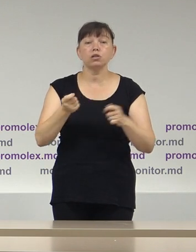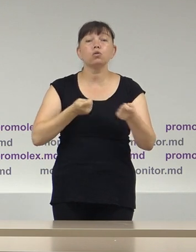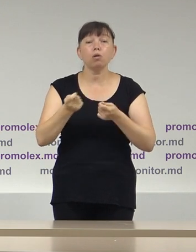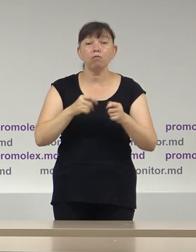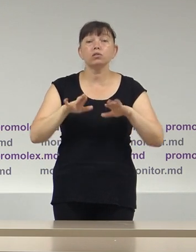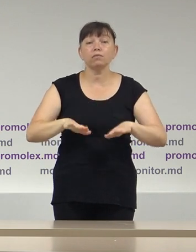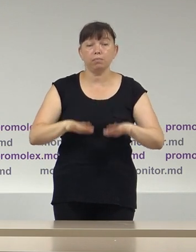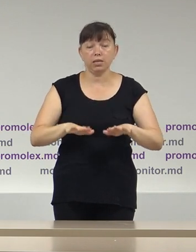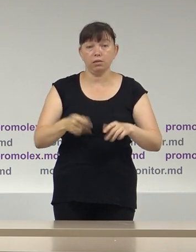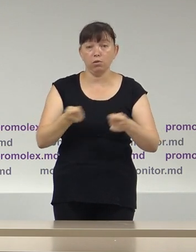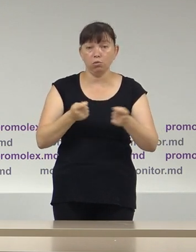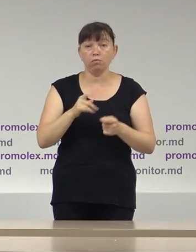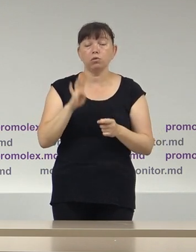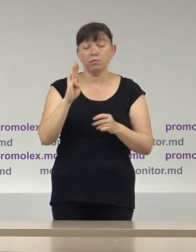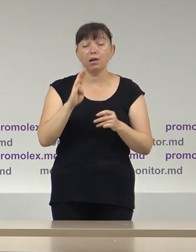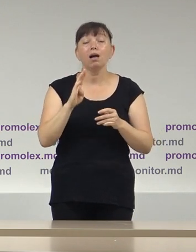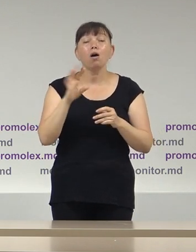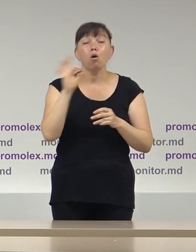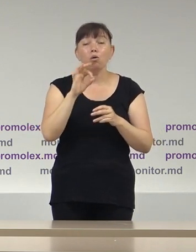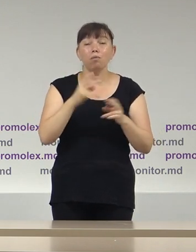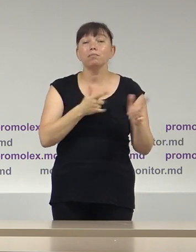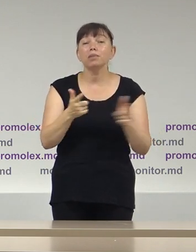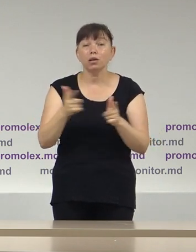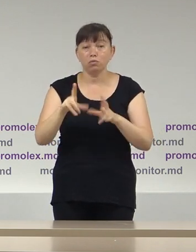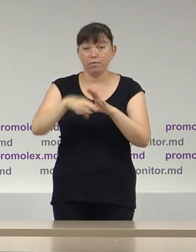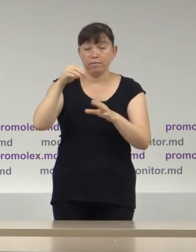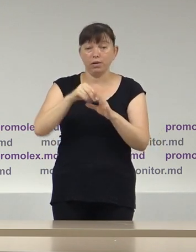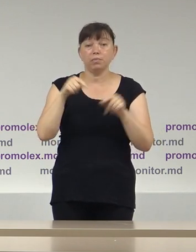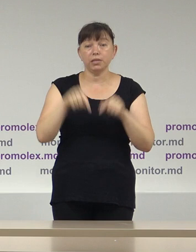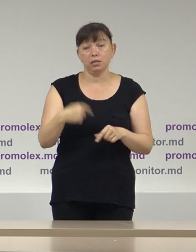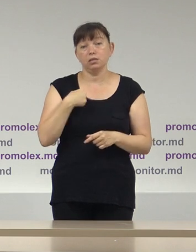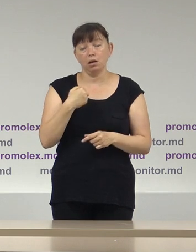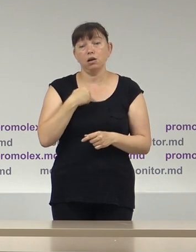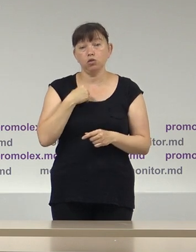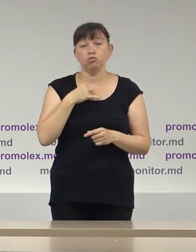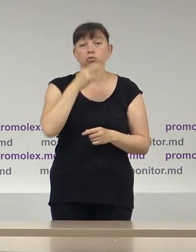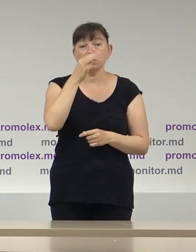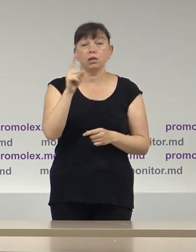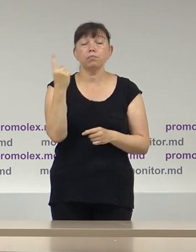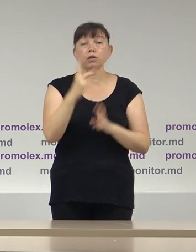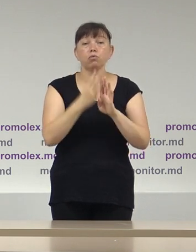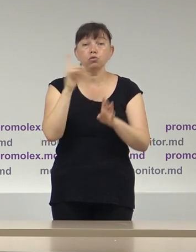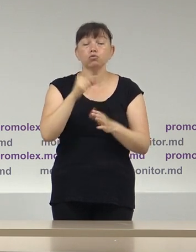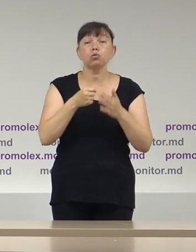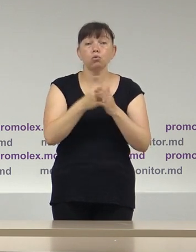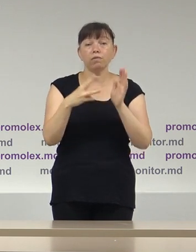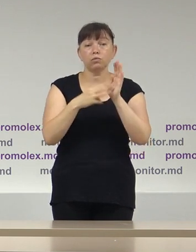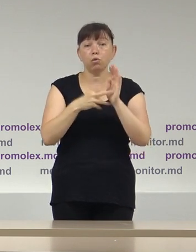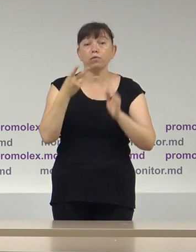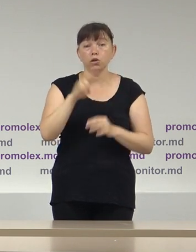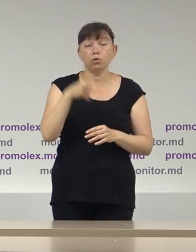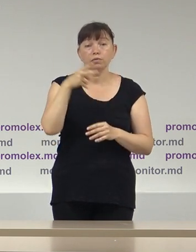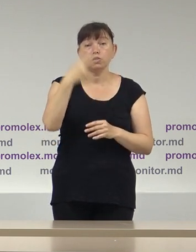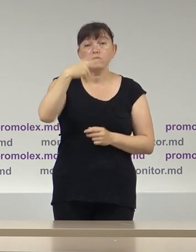locale în contextul pregătirilor pentru alegeri. Aici voi remarca în primul rând faptul că până la 8 iulie